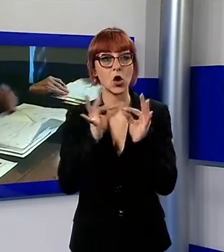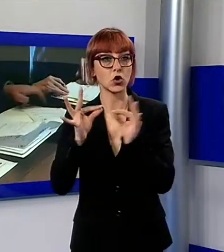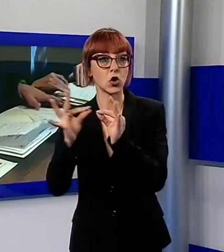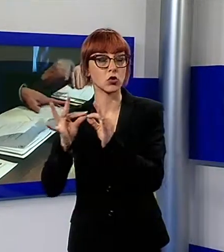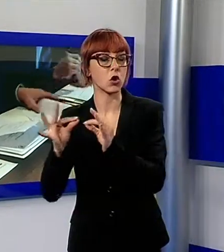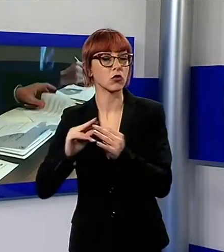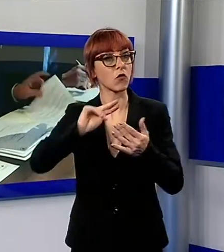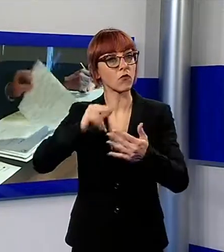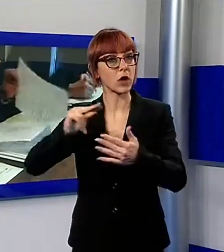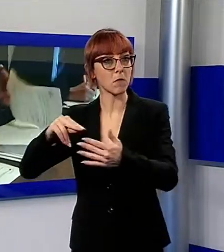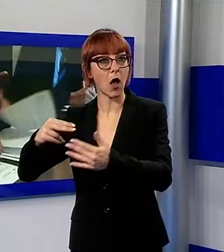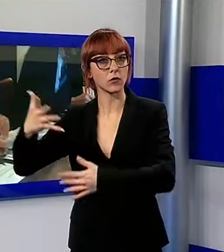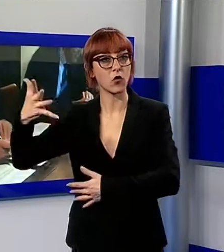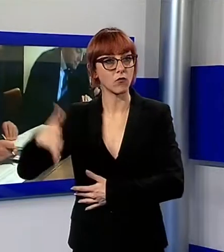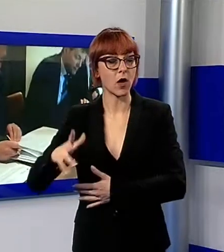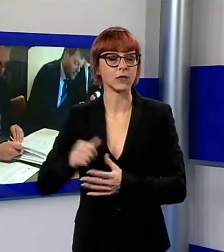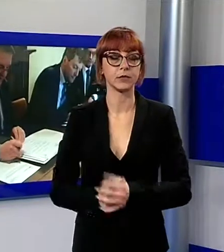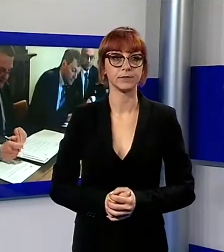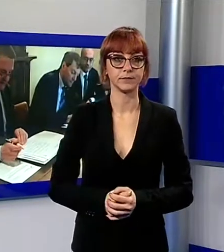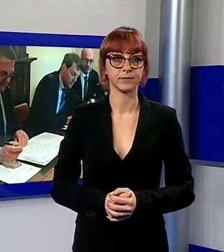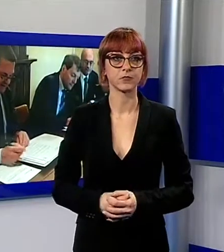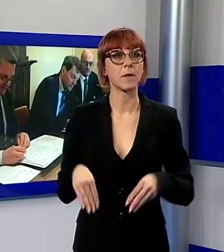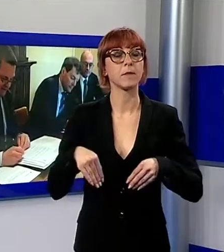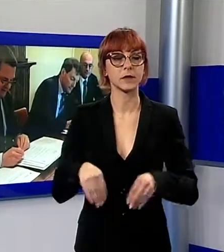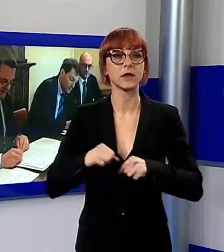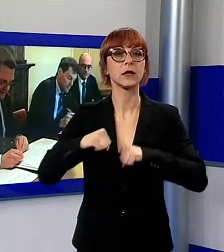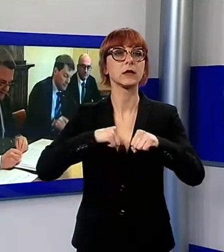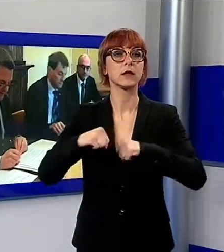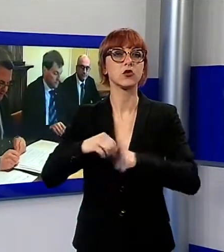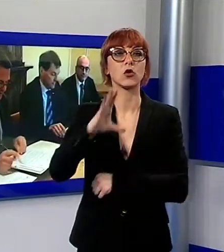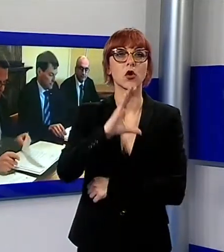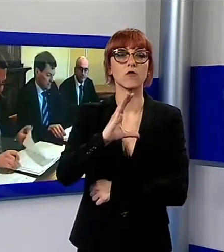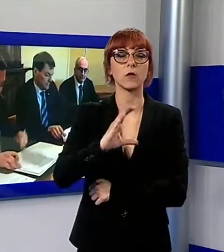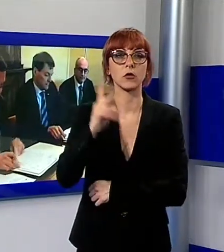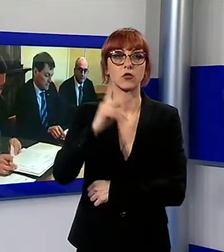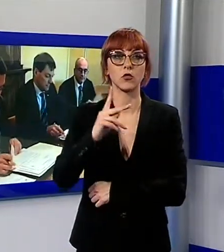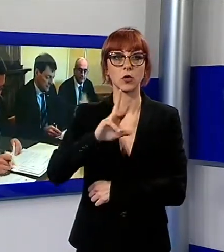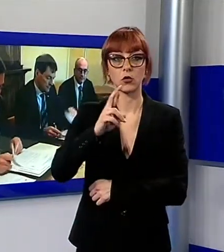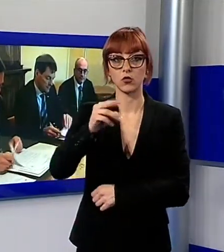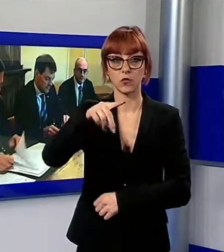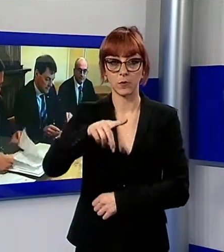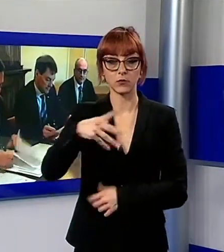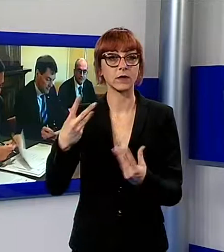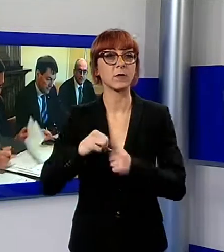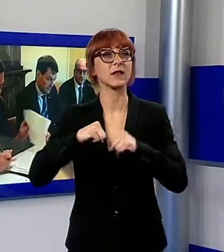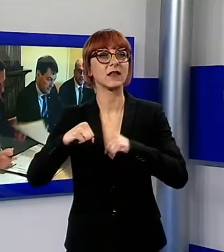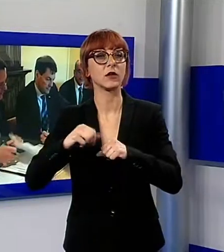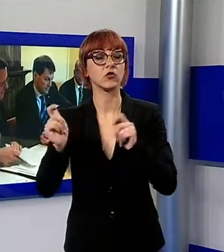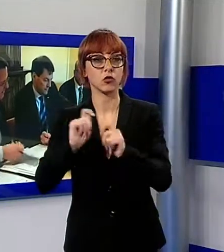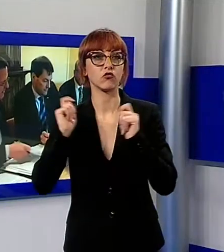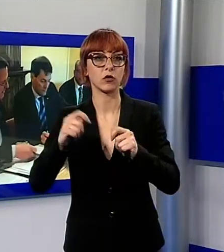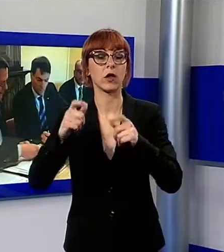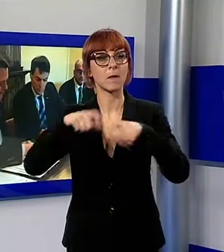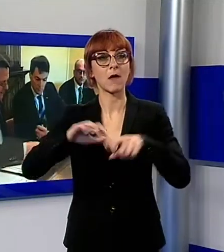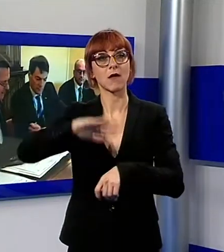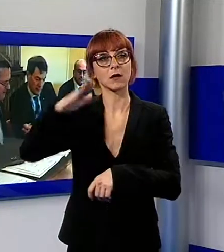bancari per il settore alberghiero. Alla firma erano presenti il direttore di Confcommercio Lucca Rodolfo Pasquini e il direttore generale di Banca del